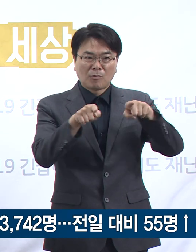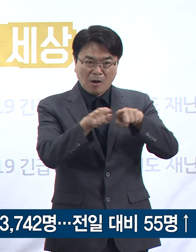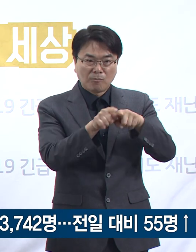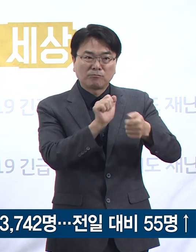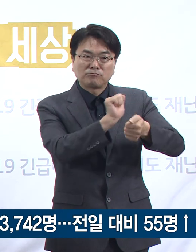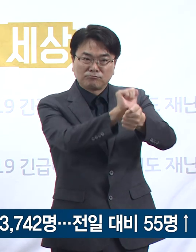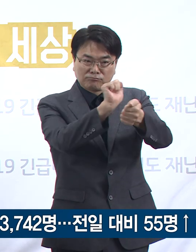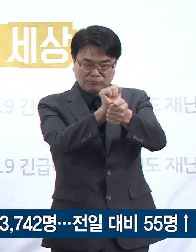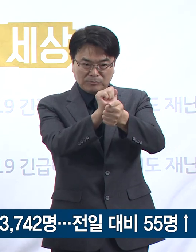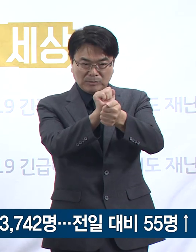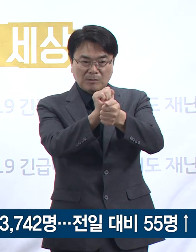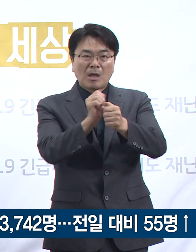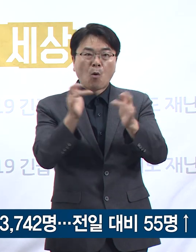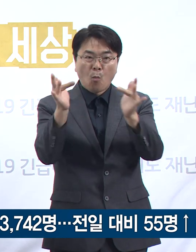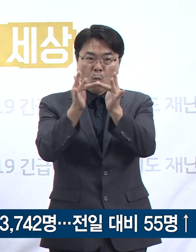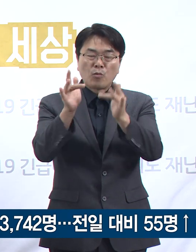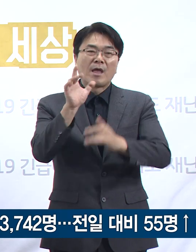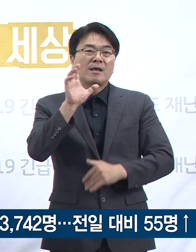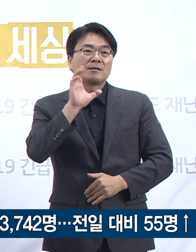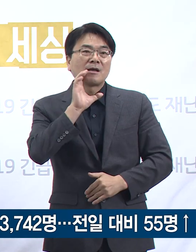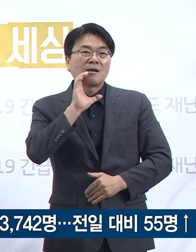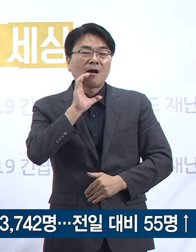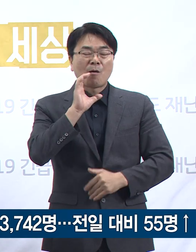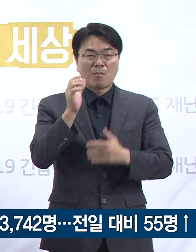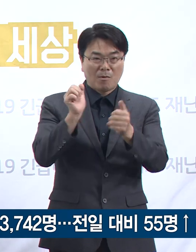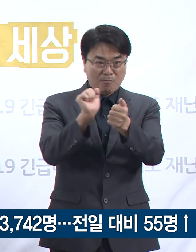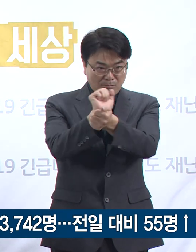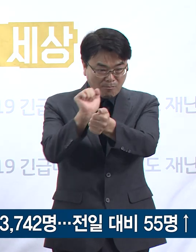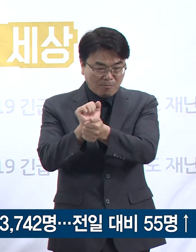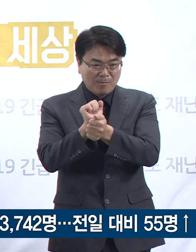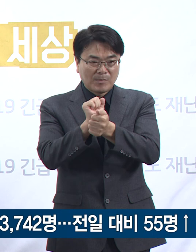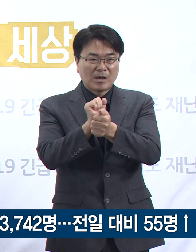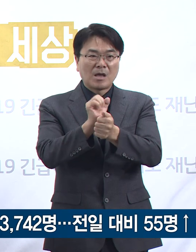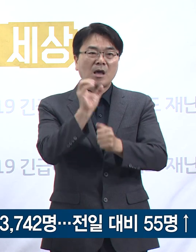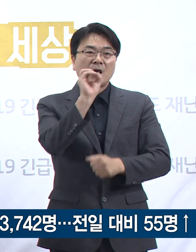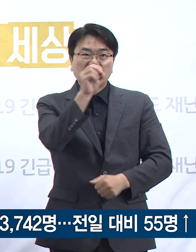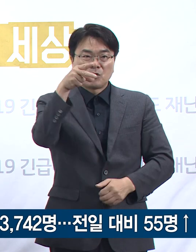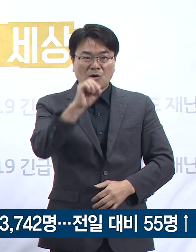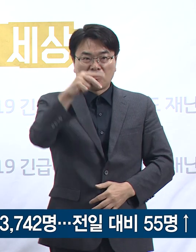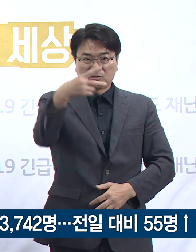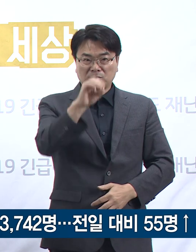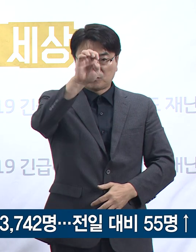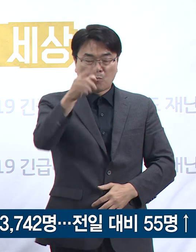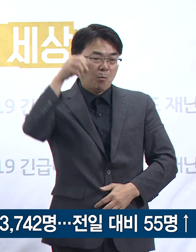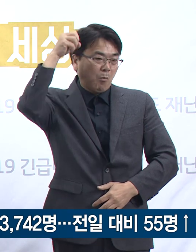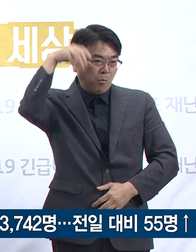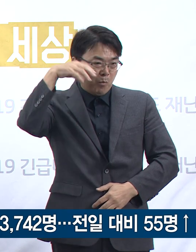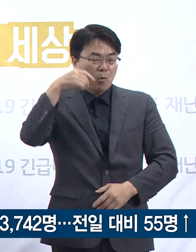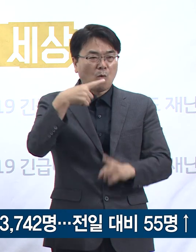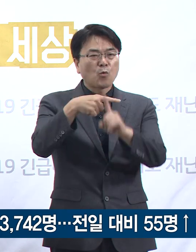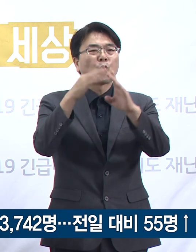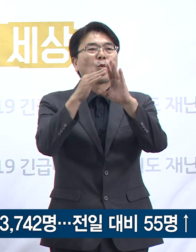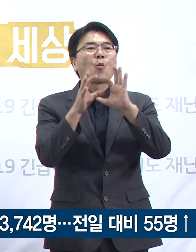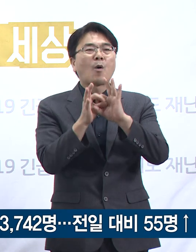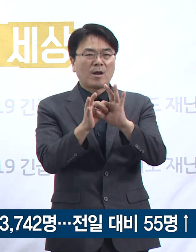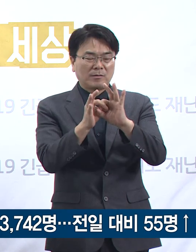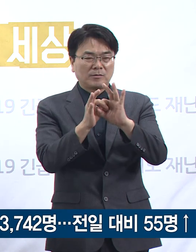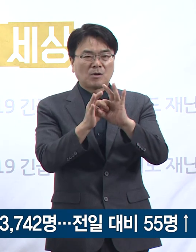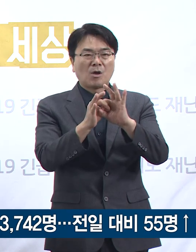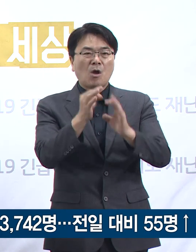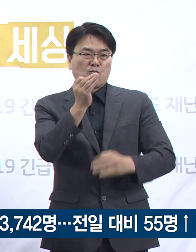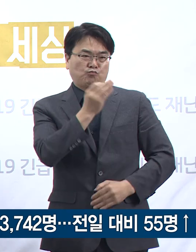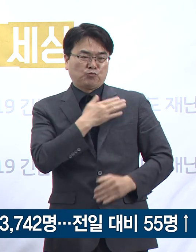온라인 산악카페 모임 관련 2명, 영등포 권능교회 관련 1명, 부천 가족 모임 1명 등 총